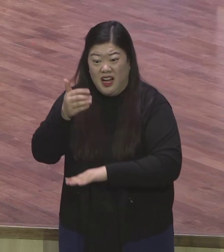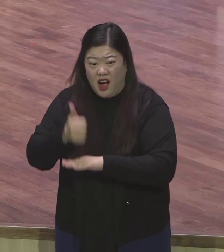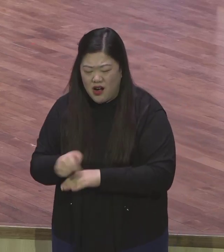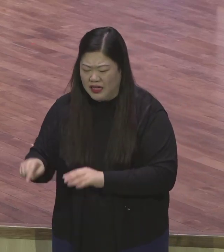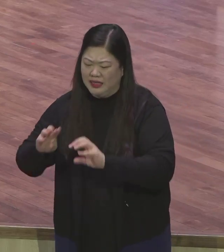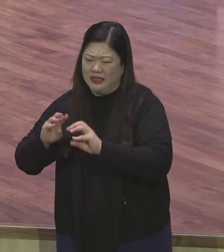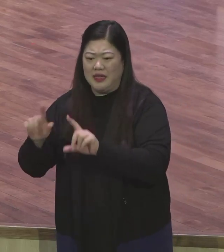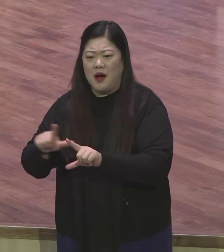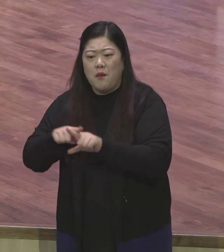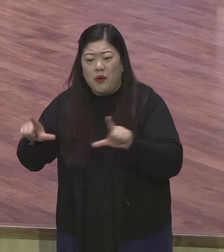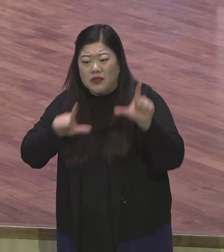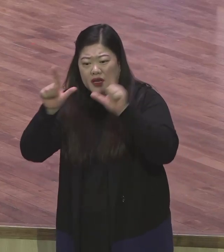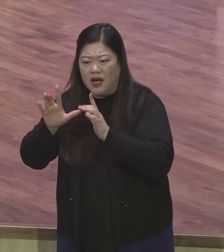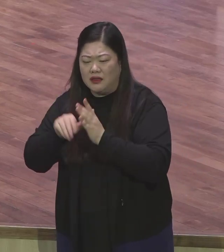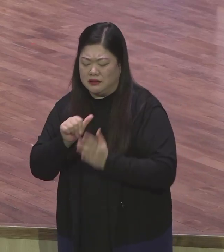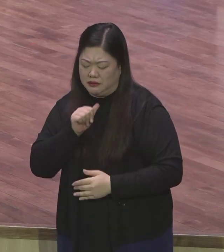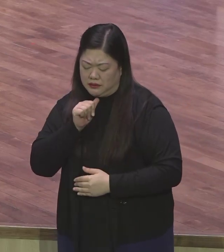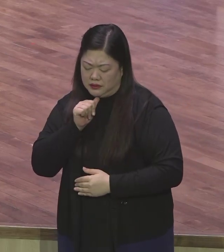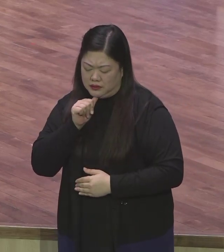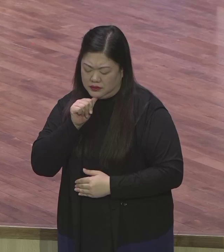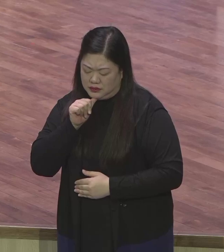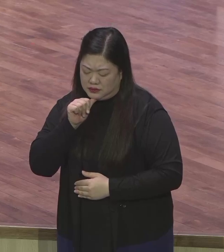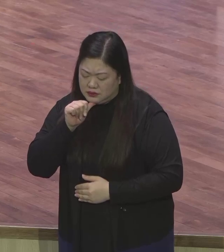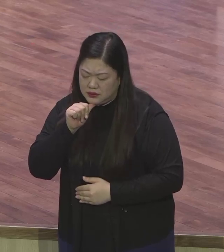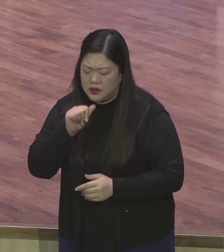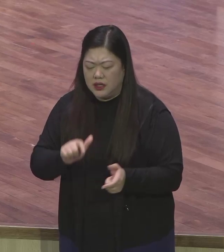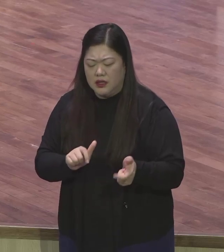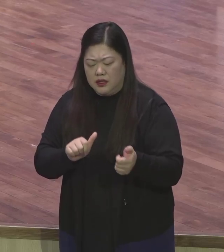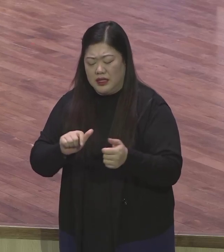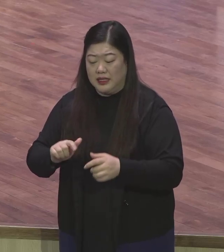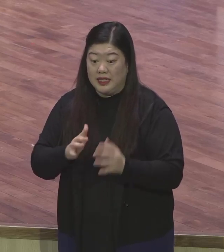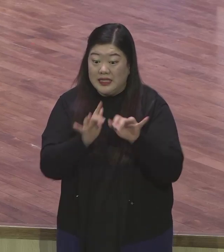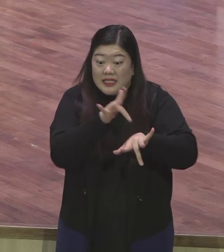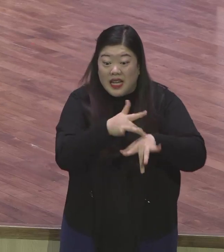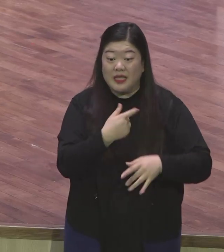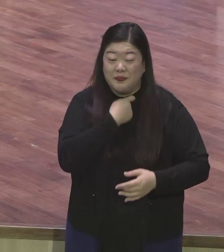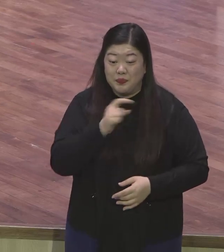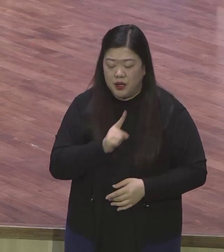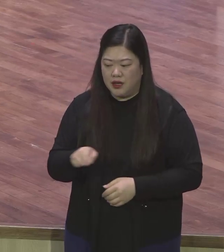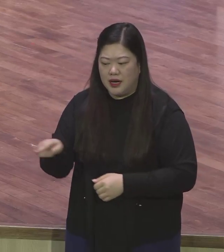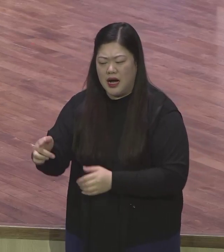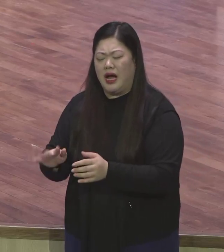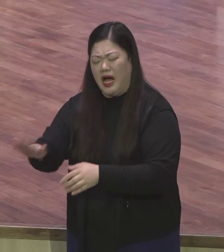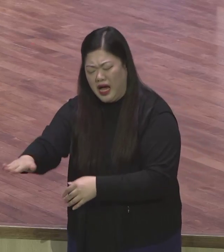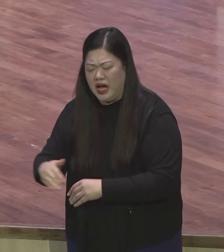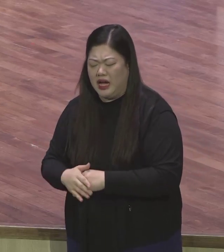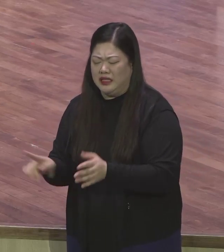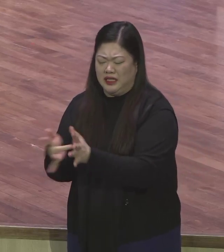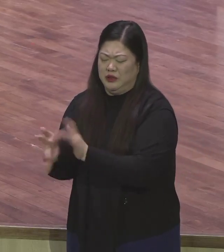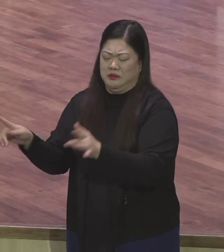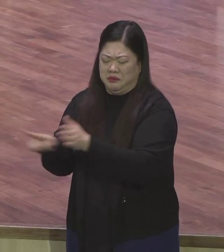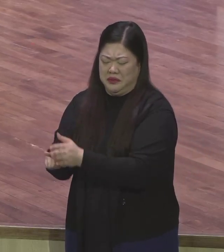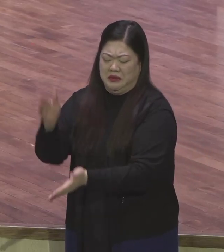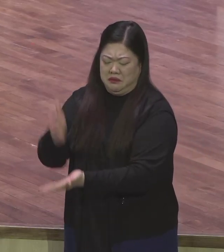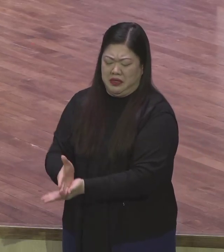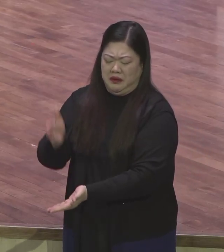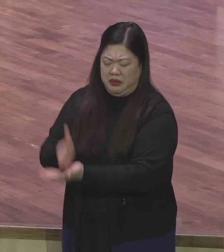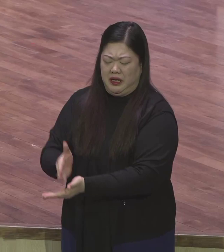비참하게 살다가 그냥 그렇게 죽기를 바라는 게 사단의 마음인데 예수 믿으면 모든 게 다 풀려버리잖아요. 자기가 잡아놨던